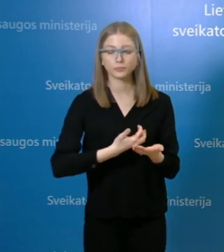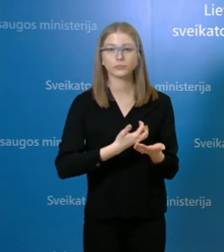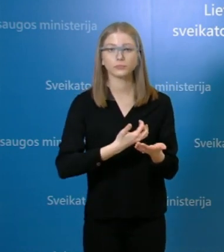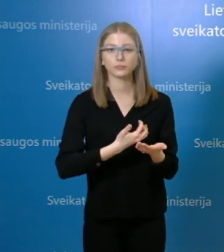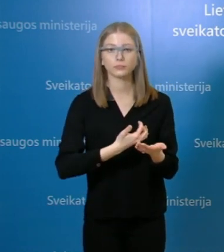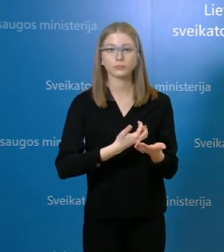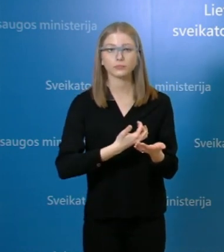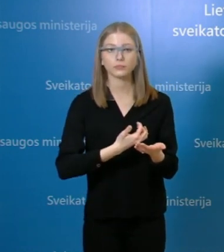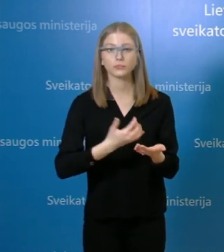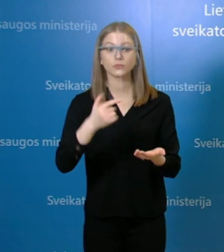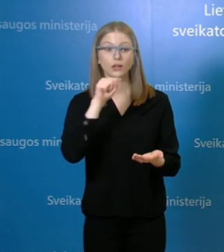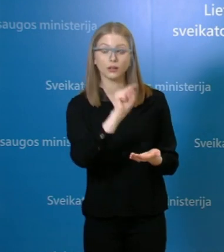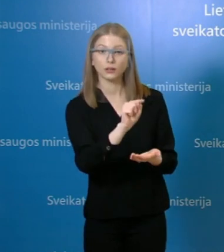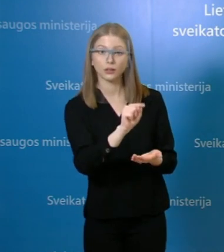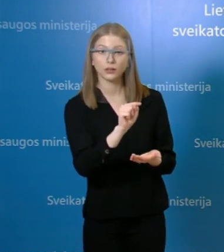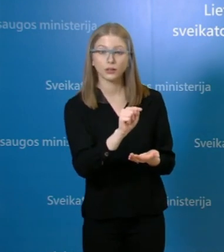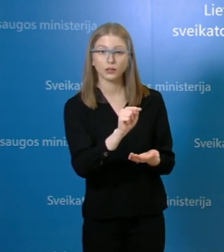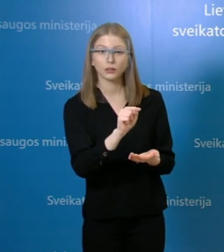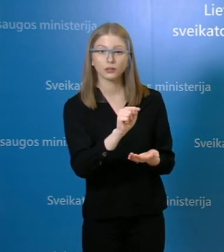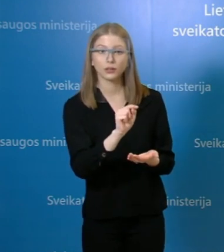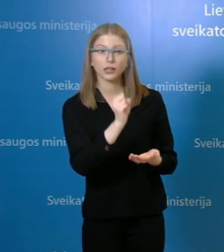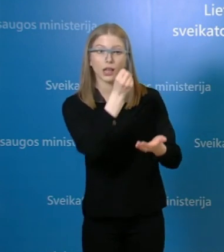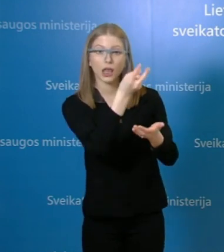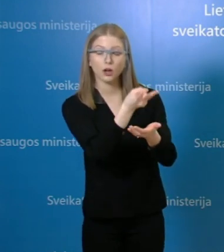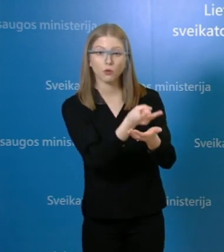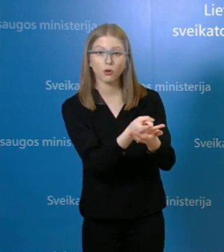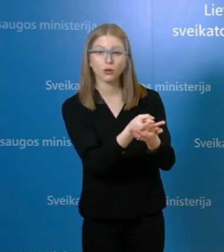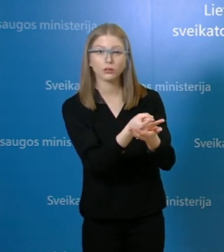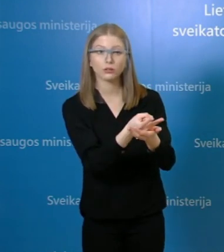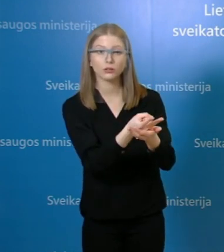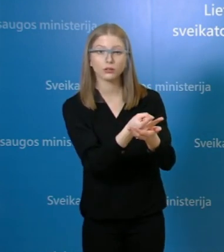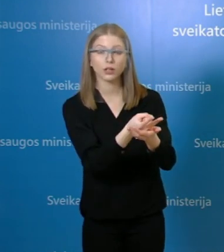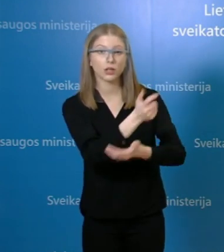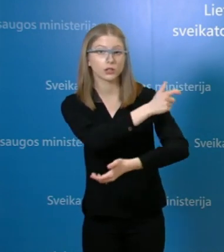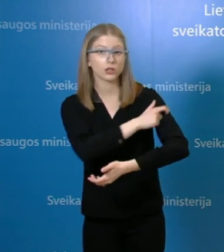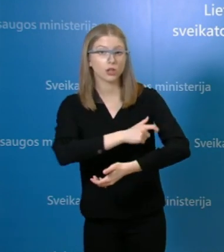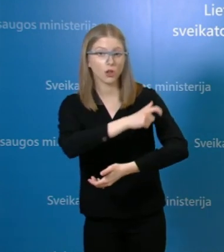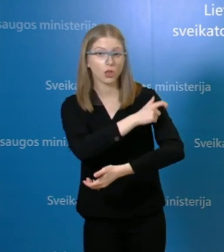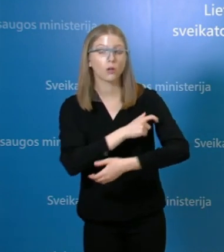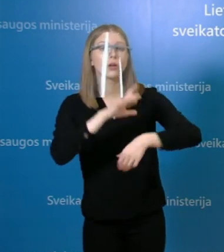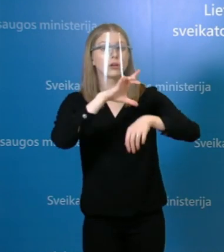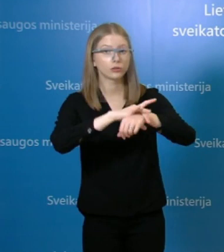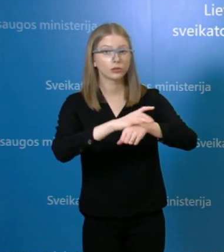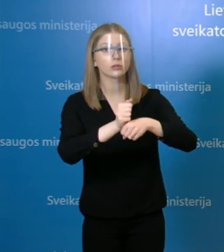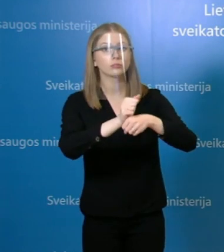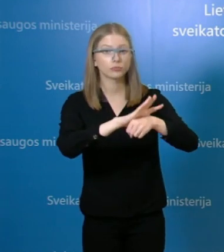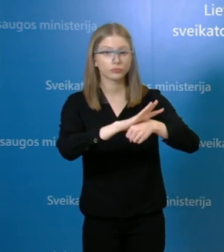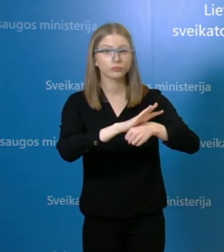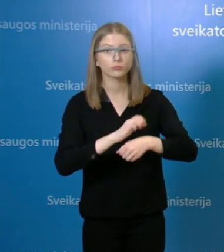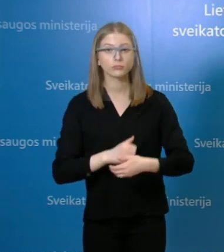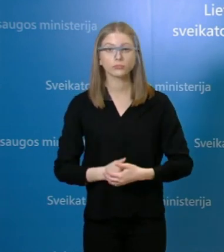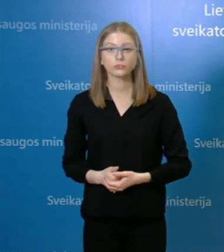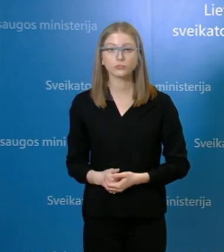Respublikinėje Vilniaus universitetinėje ligoninėje dirbančiai bendrosios praktikos laugytai nustatytą COVID-19 ligą.